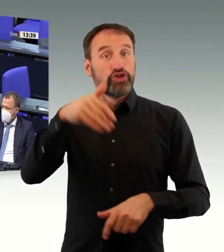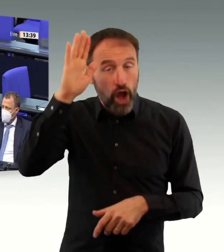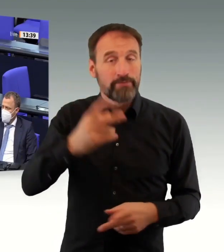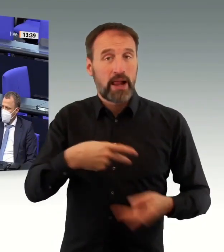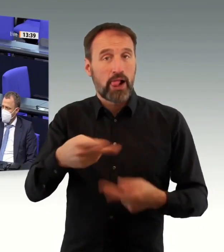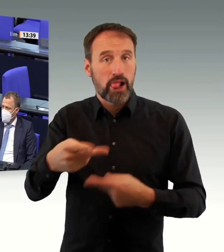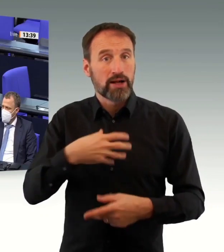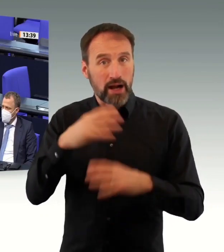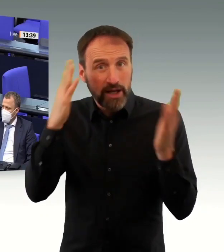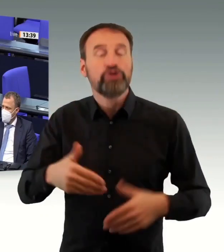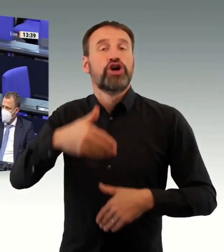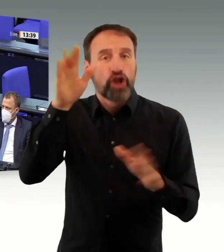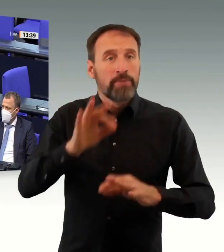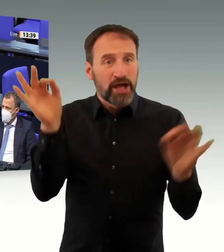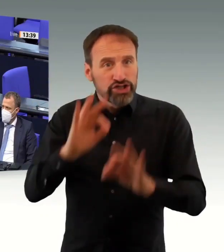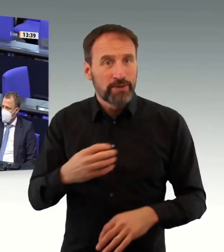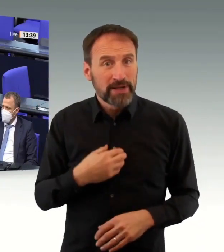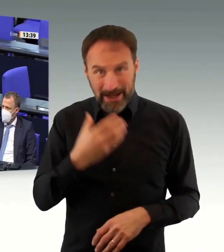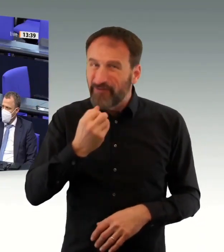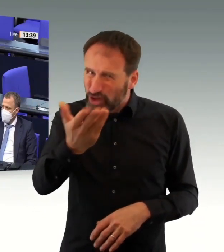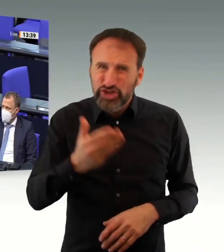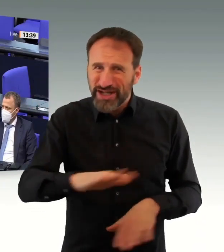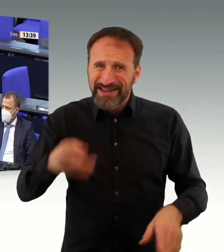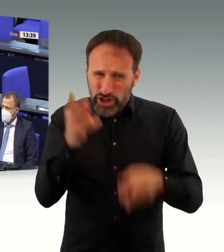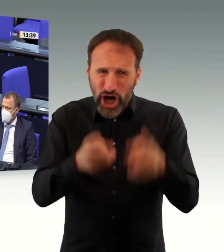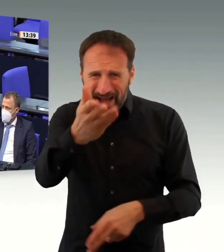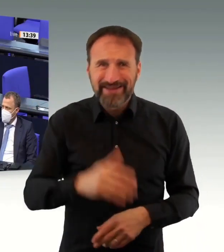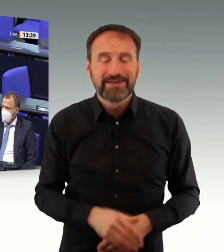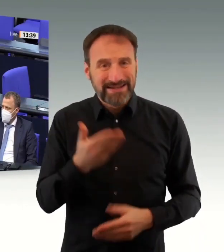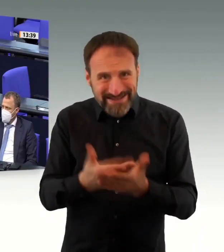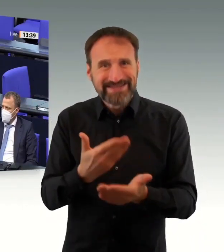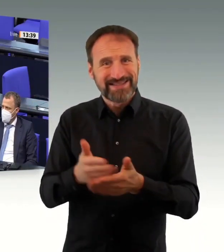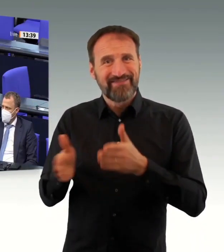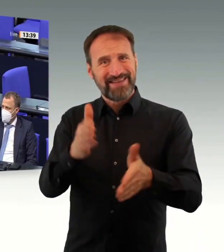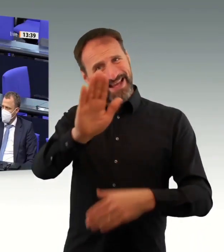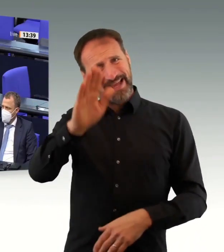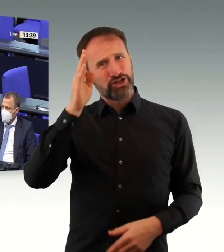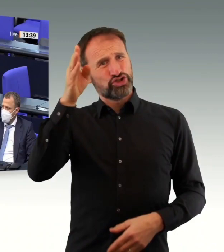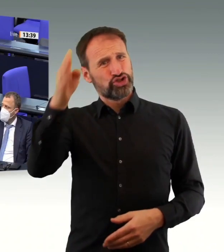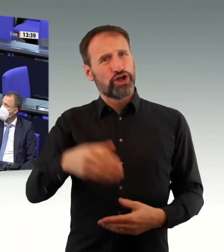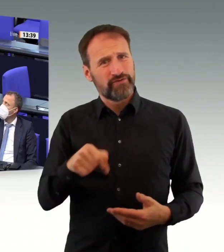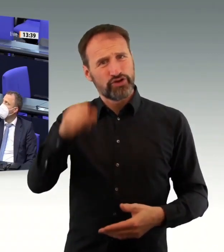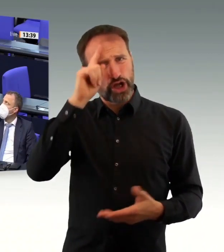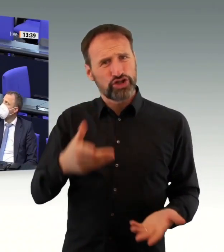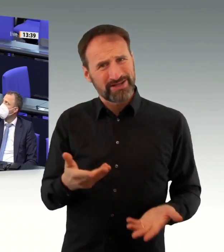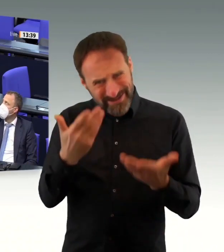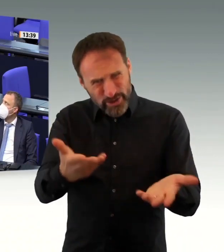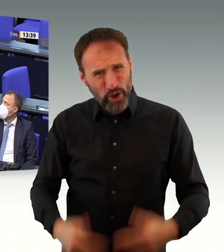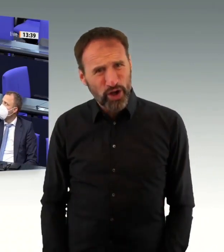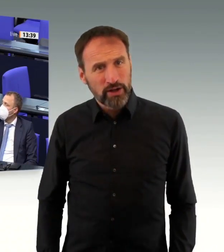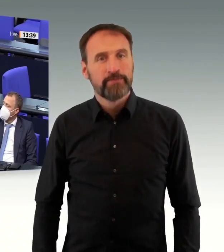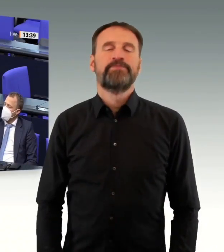problematisch finde, dass Sie jetzt genau die gleiche Geschichte, die Sie bei der letzten Debatte, die wir hier im Deutschen Bundestag über diese Fragen des